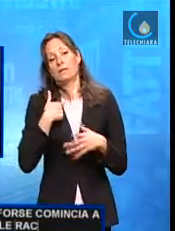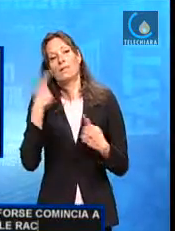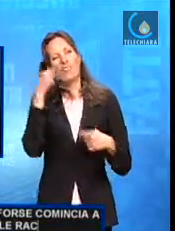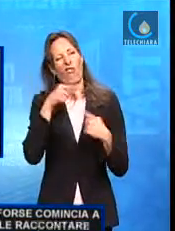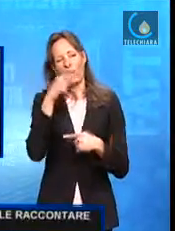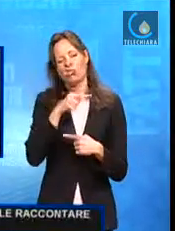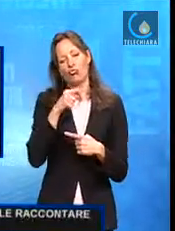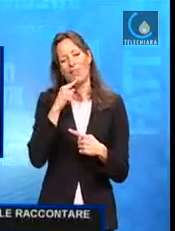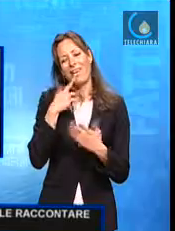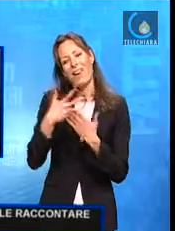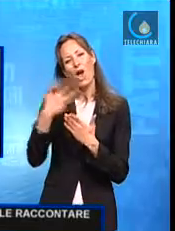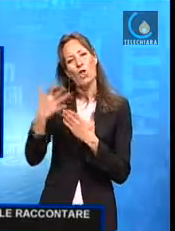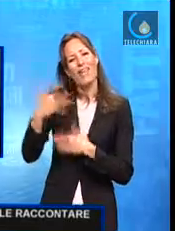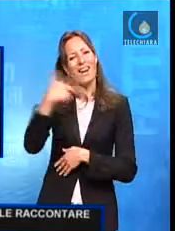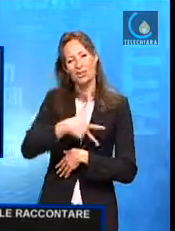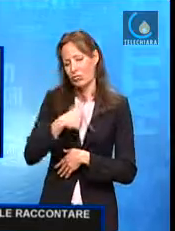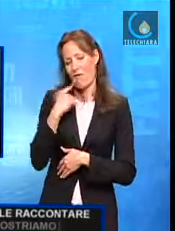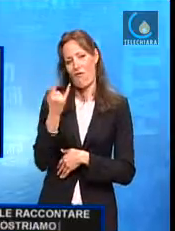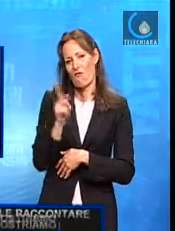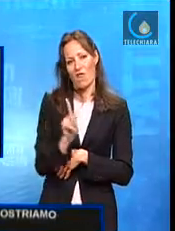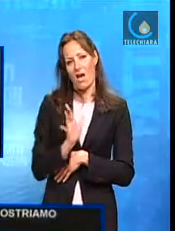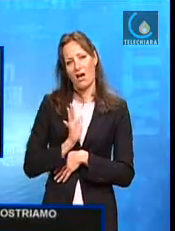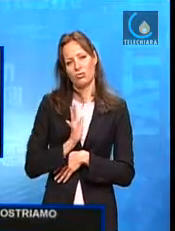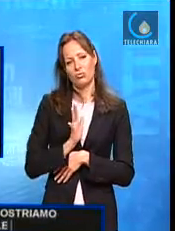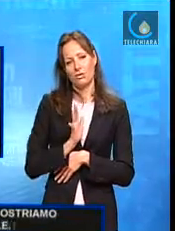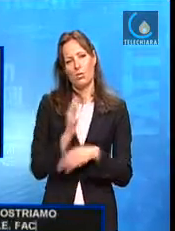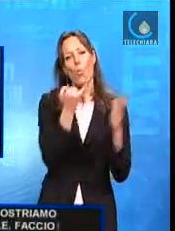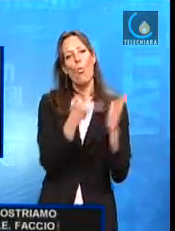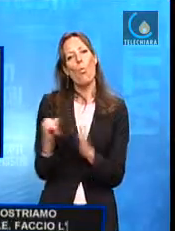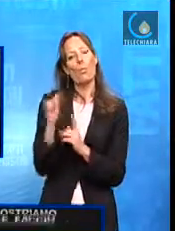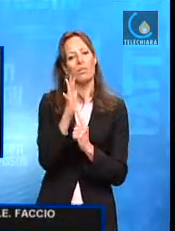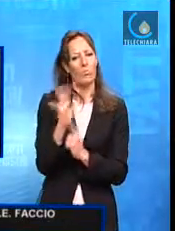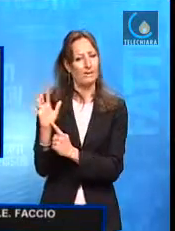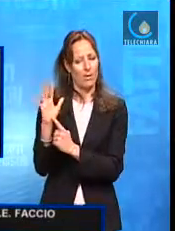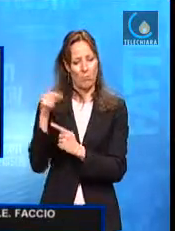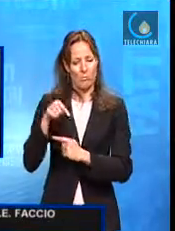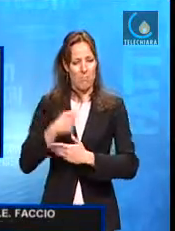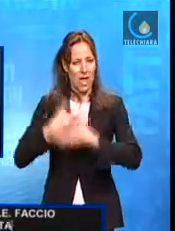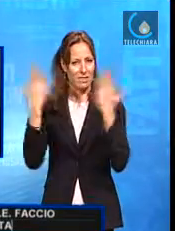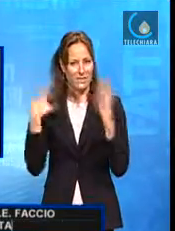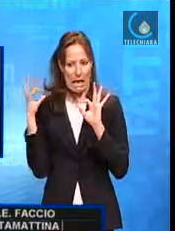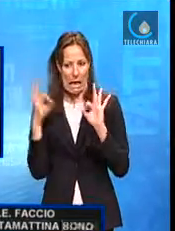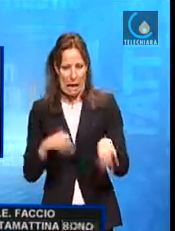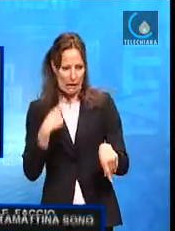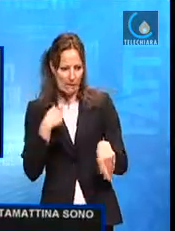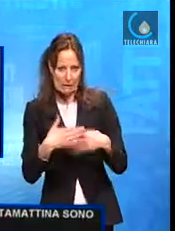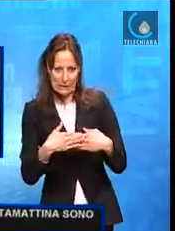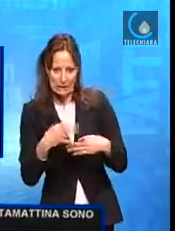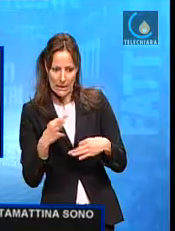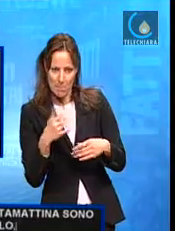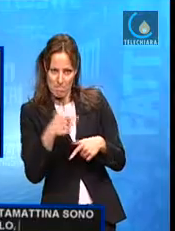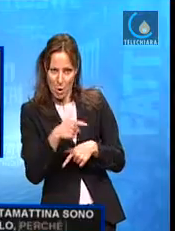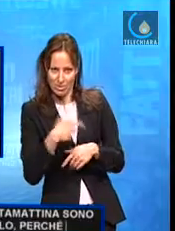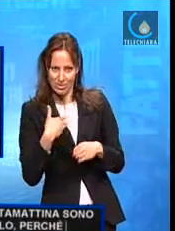E se noi non costruiamo questo, non è facile. Vi faccio l'ultimo esempio. Io stamattina sono arrivato proprio per un pelo, perché stamattina in Sala